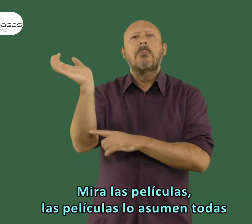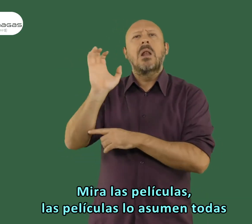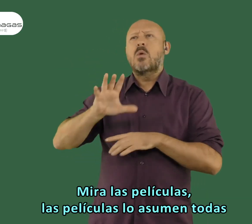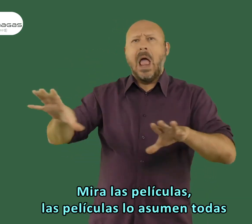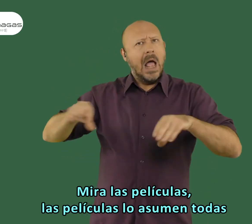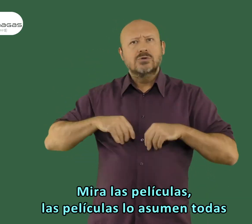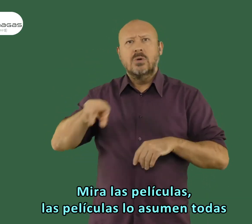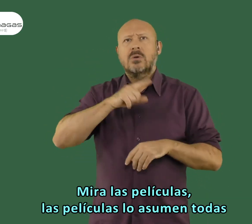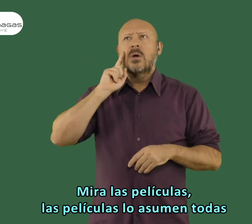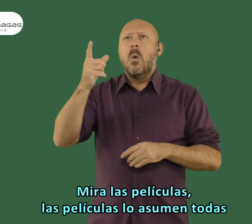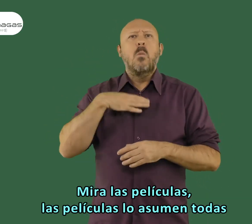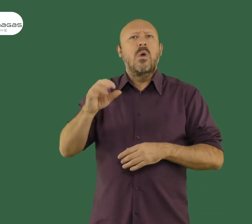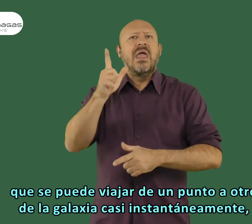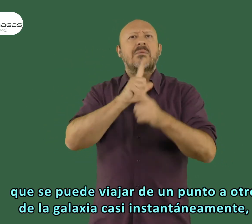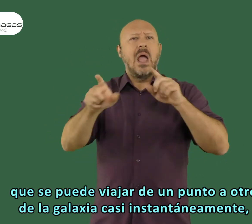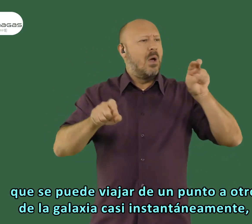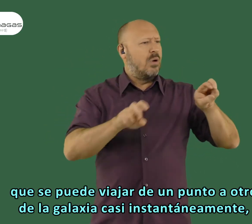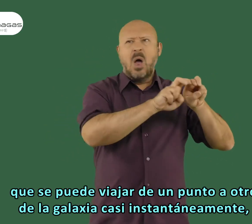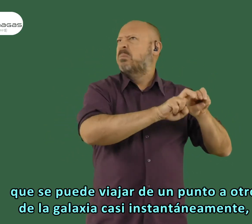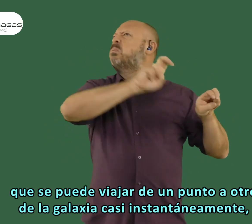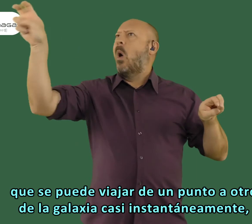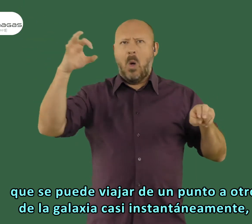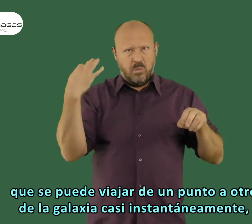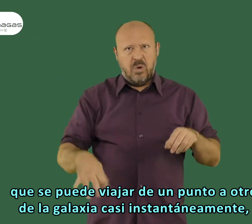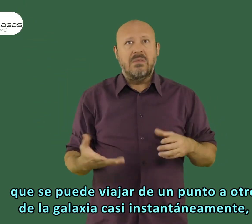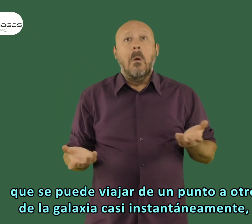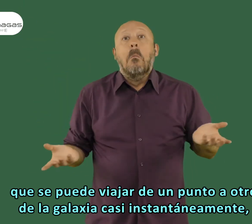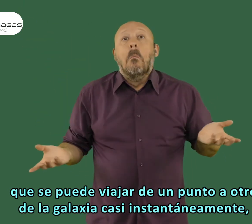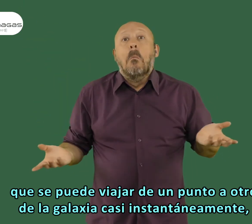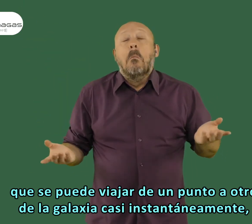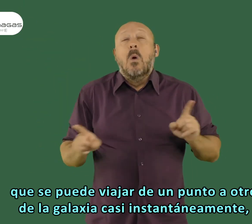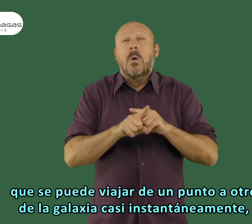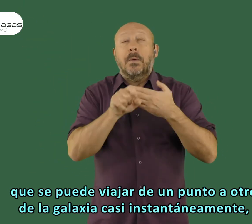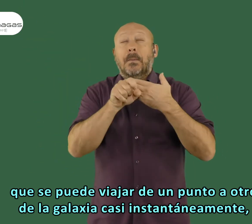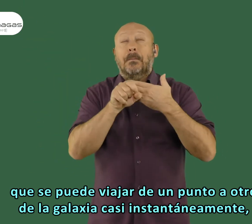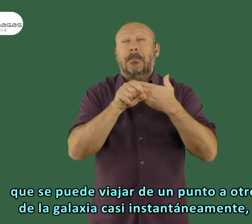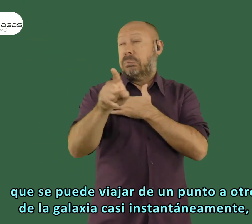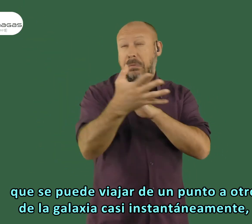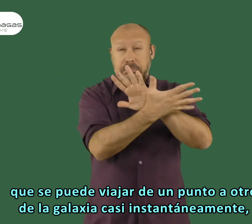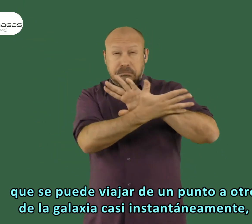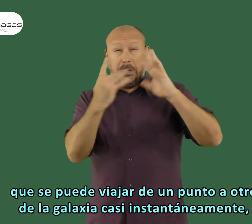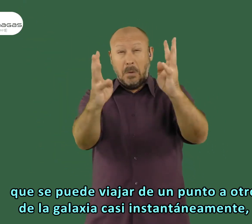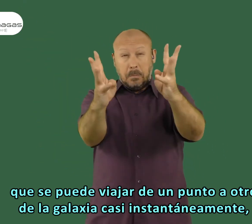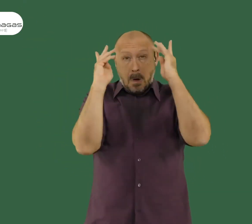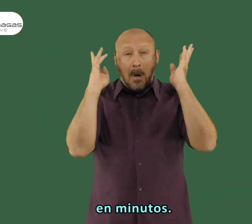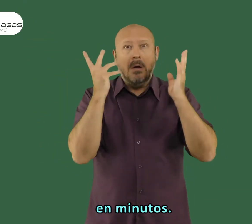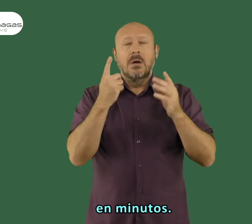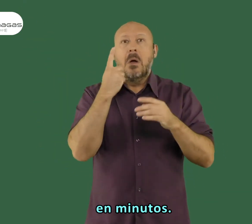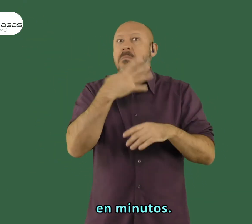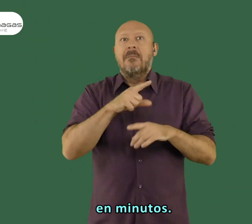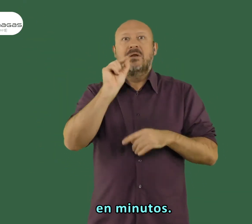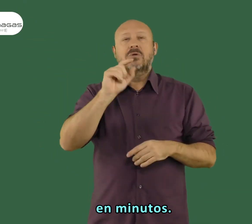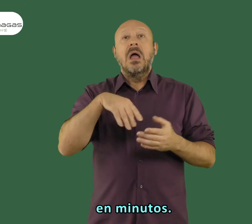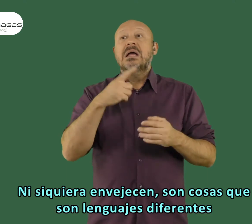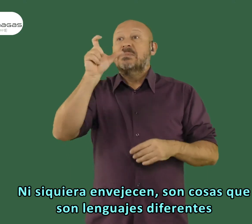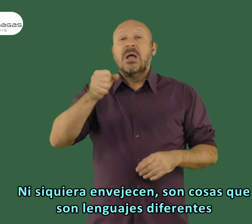Mira las películas, las películas lo asumen todas que se puede viajar de un punto a otro de la galaxia, o sea, casi instantáneamente, en